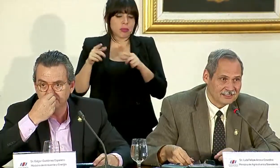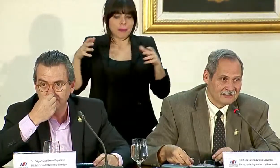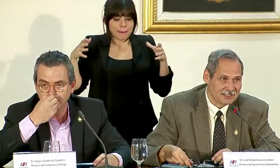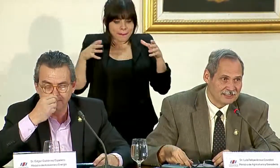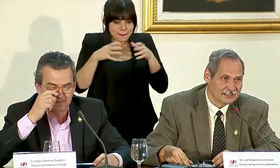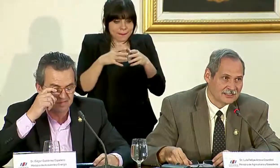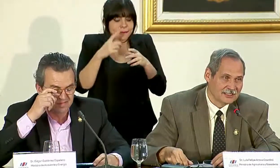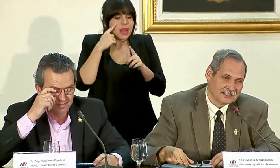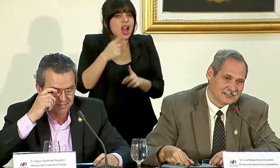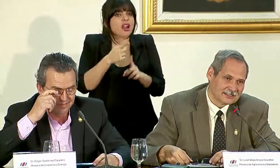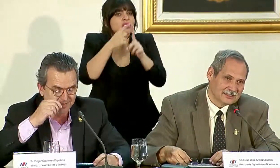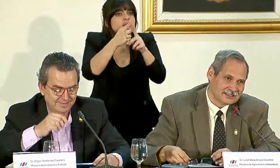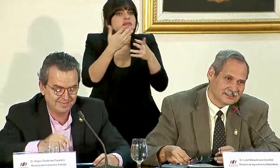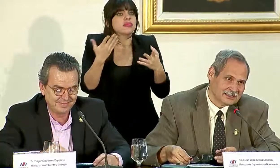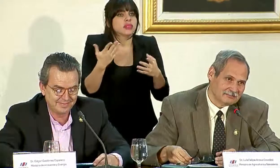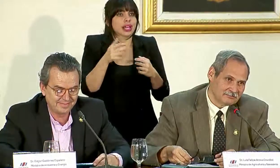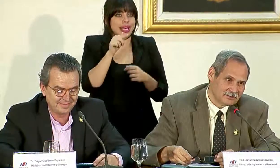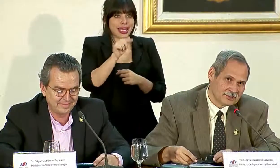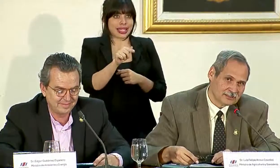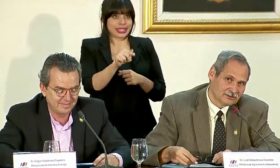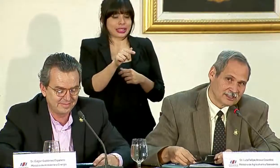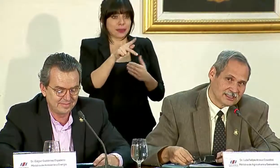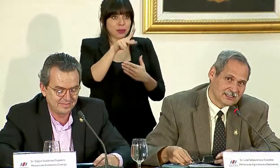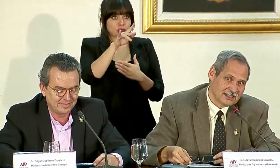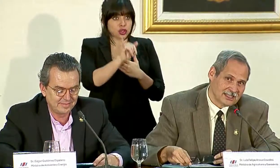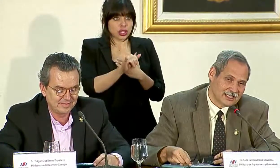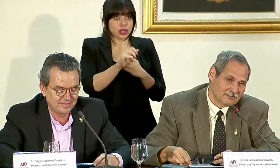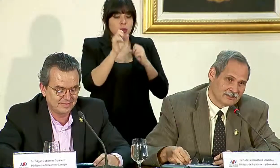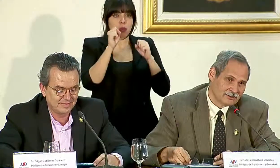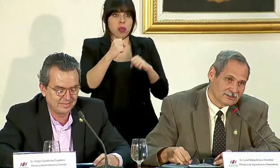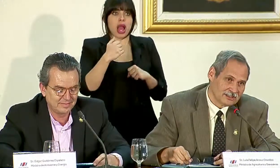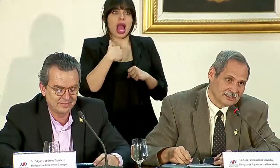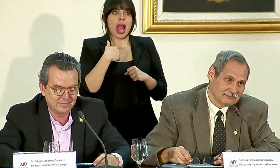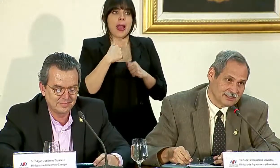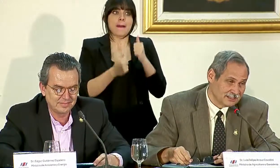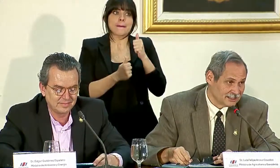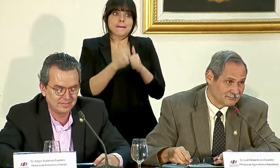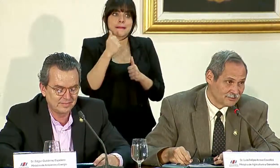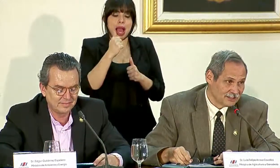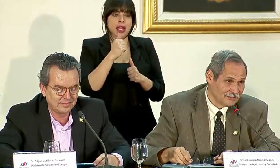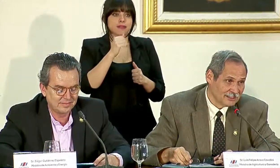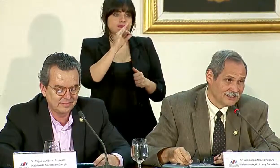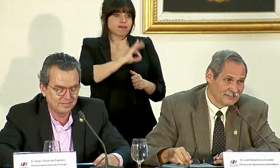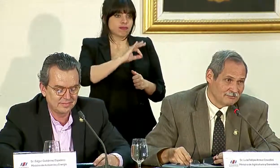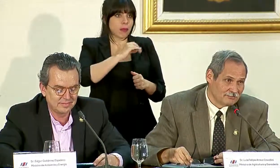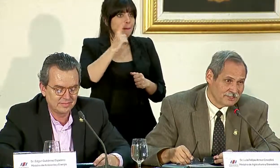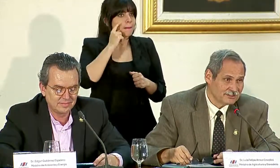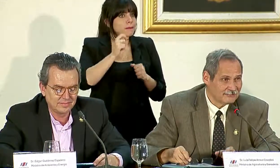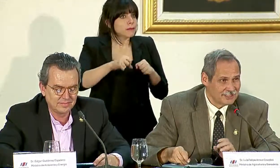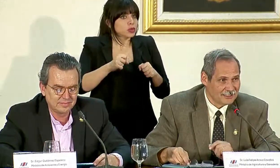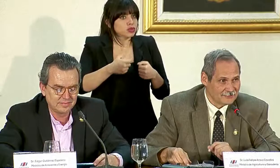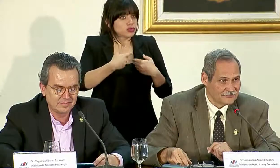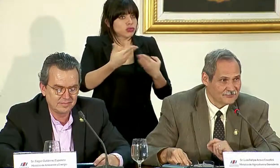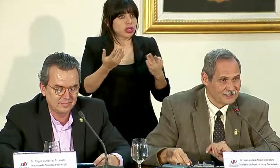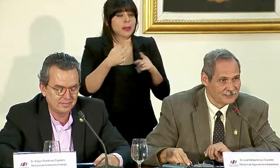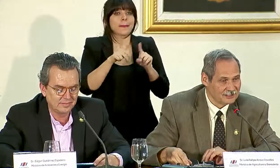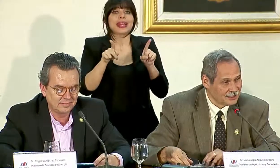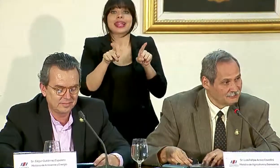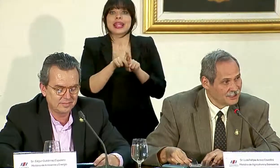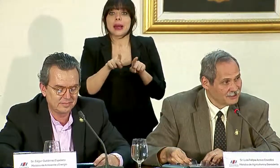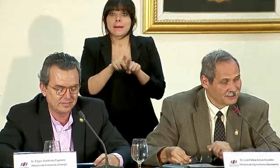para realmente que este proyecto genere el mayor bienestar posible. Pero también,